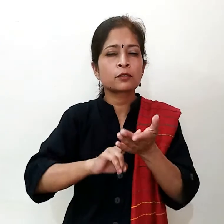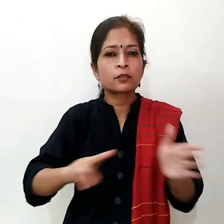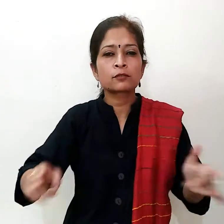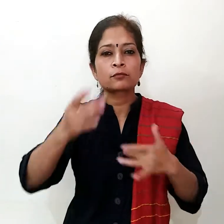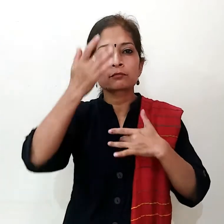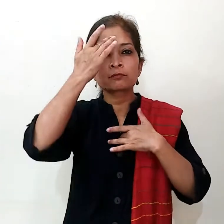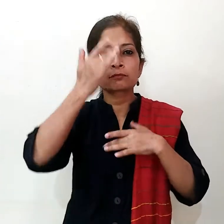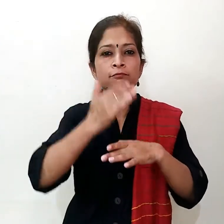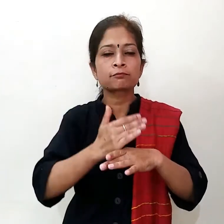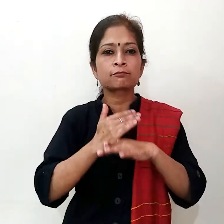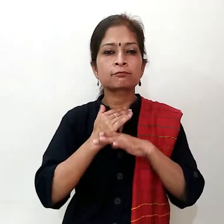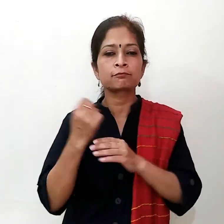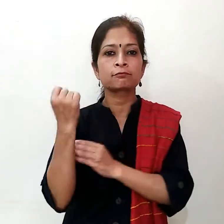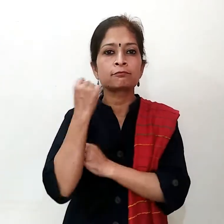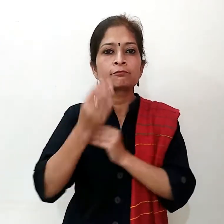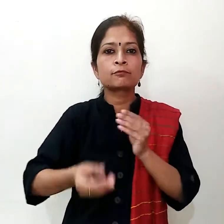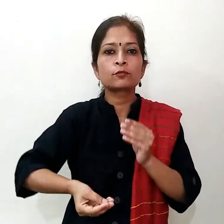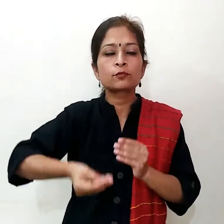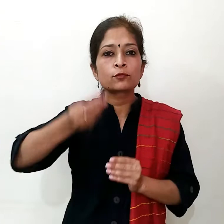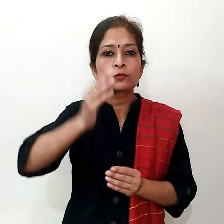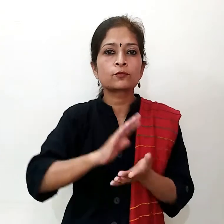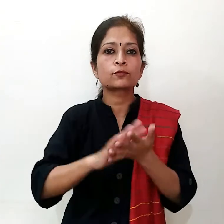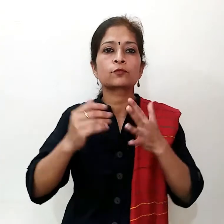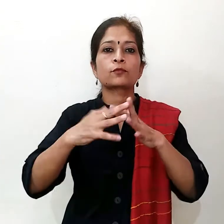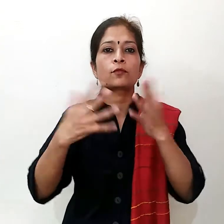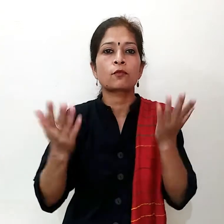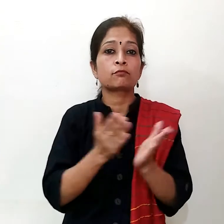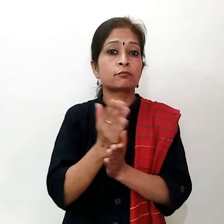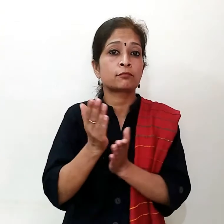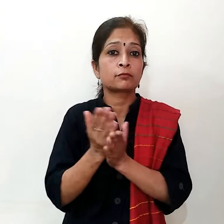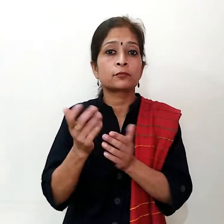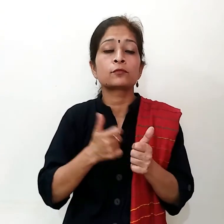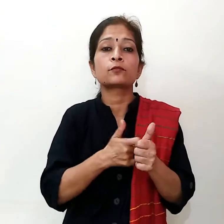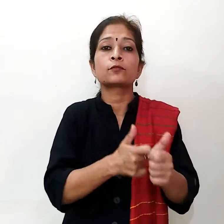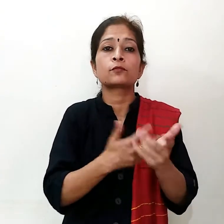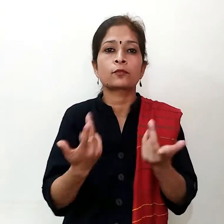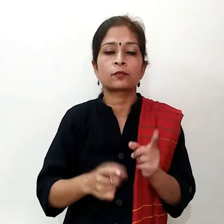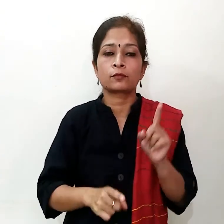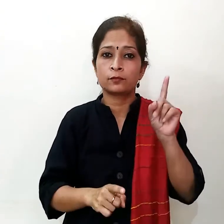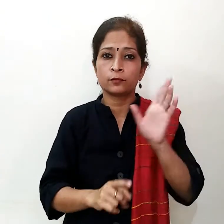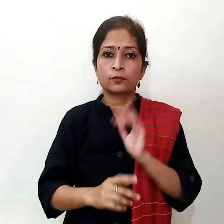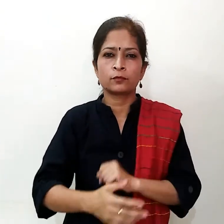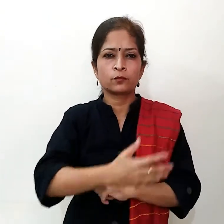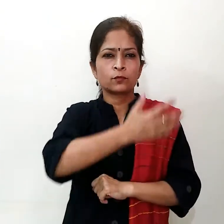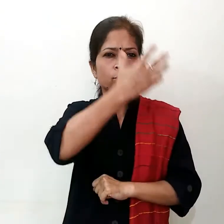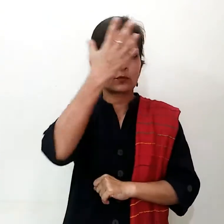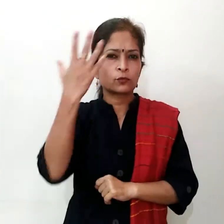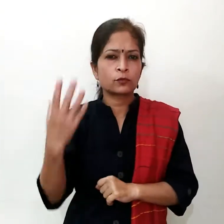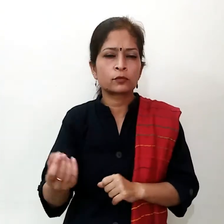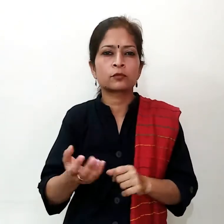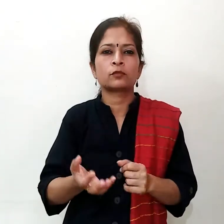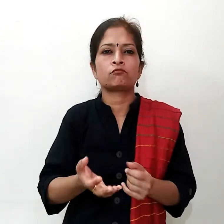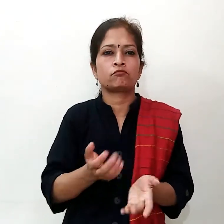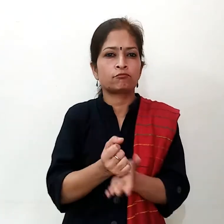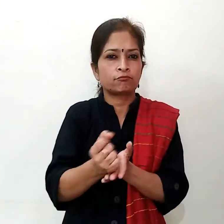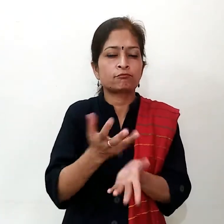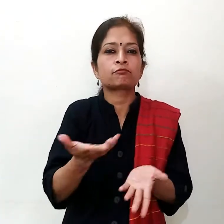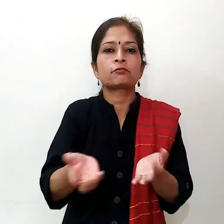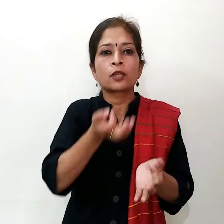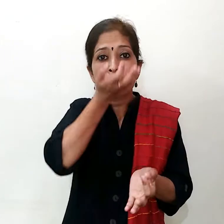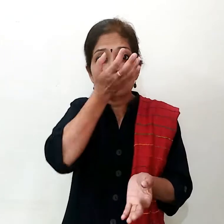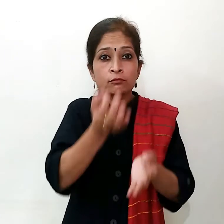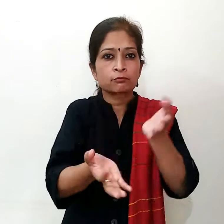की प्राकरतिक रक्षा पढ़नाने को हम किस प्रकार से बढ़ा सकते हैं पहला, जितना हो सकें,